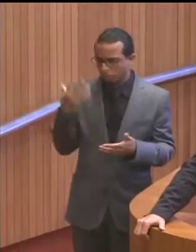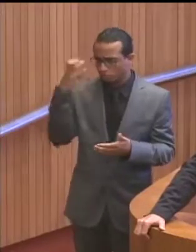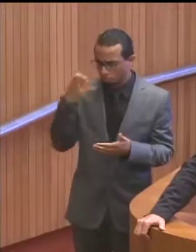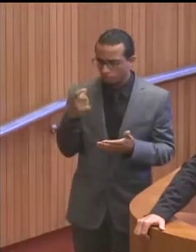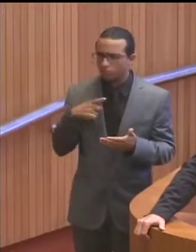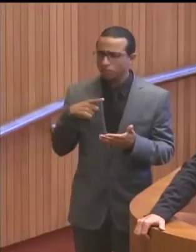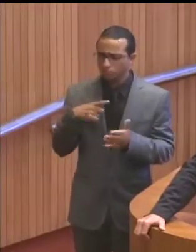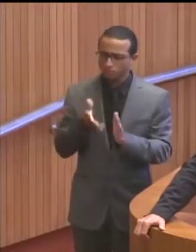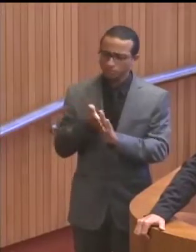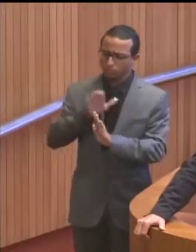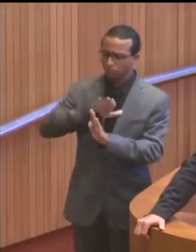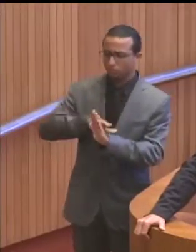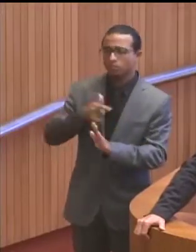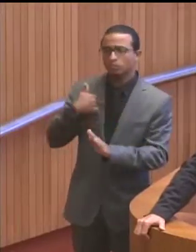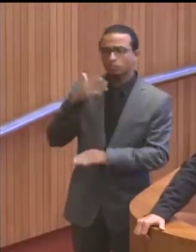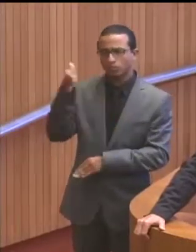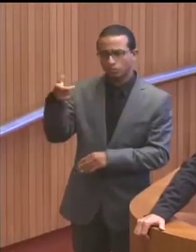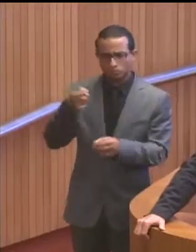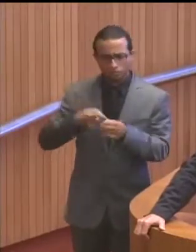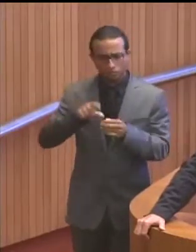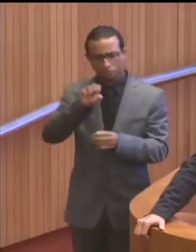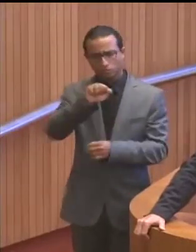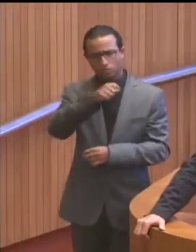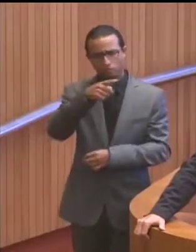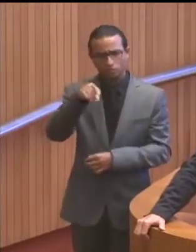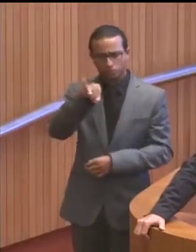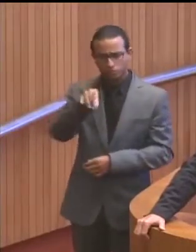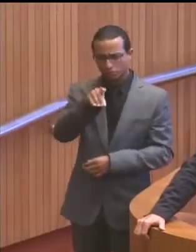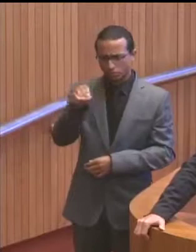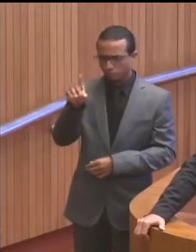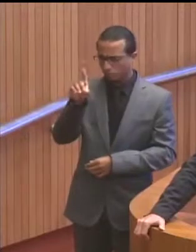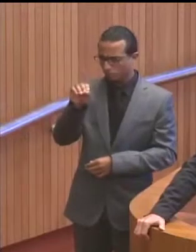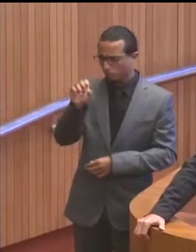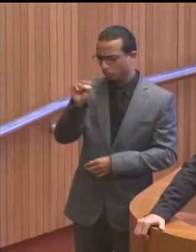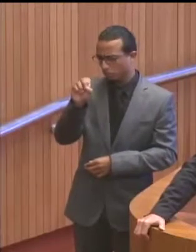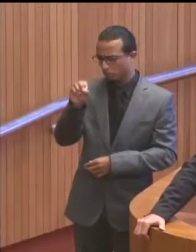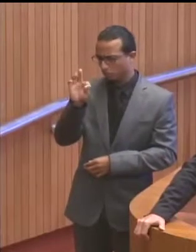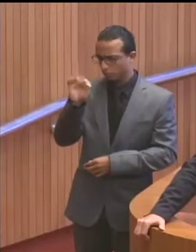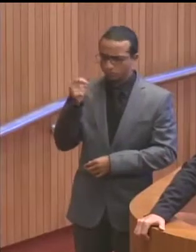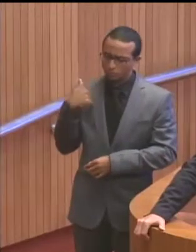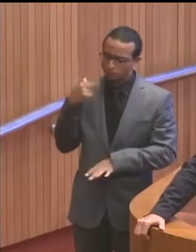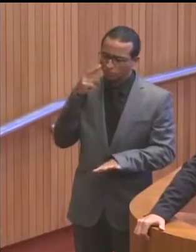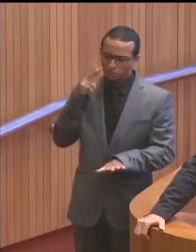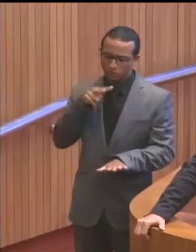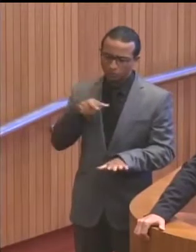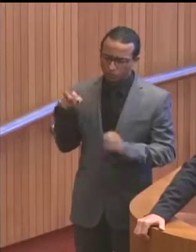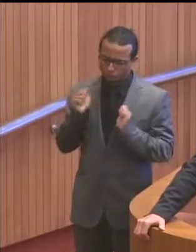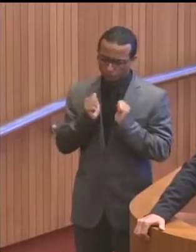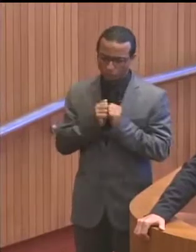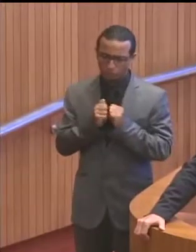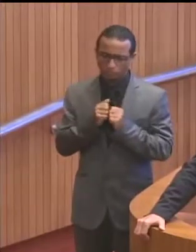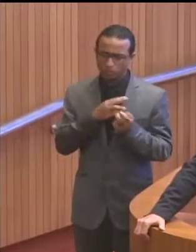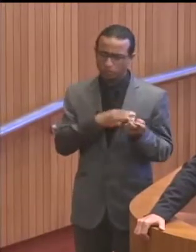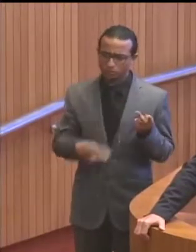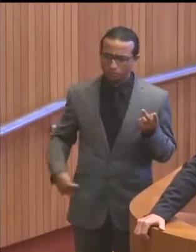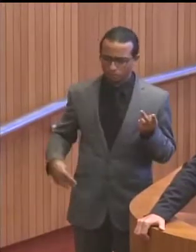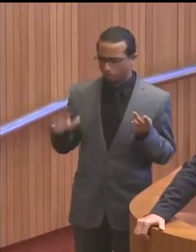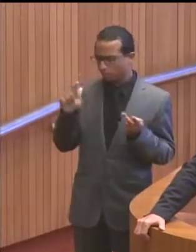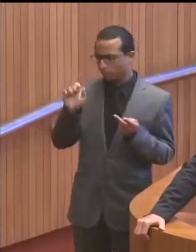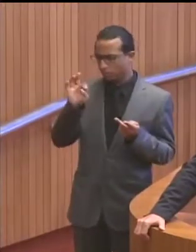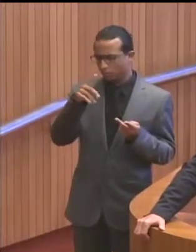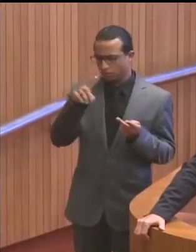Eu estive em São João do Sota e sobrevoei aquela cidade com ela, com o ministro Gastão,